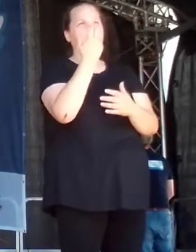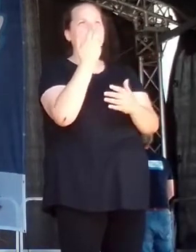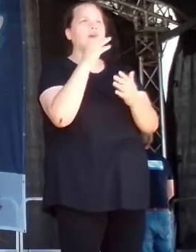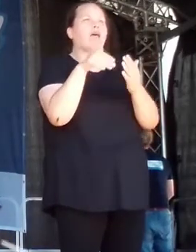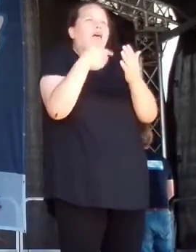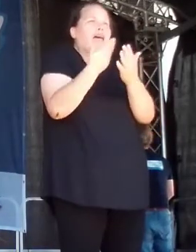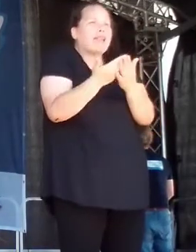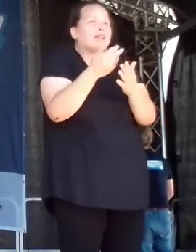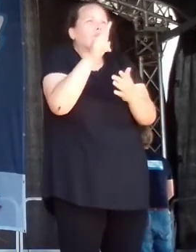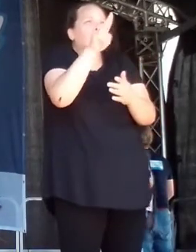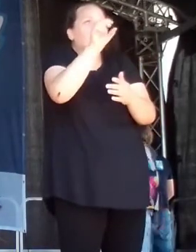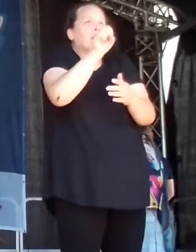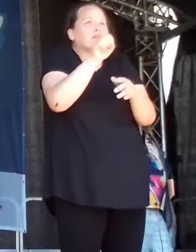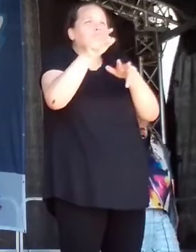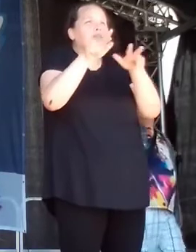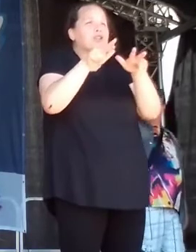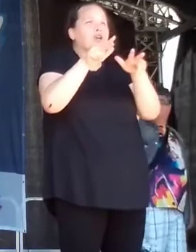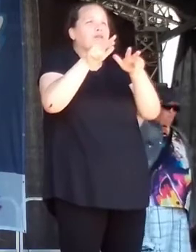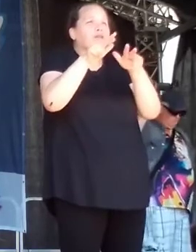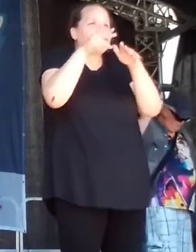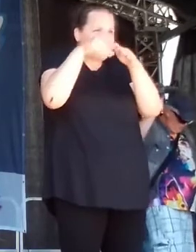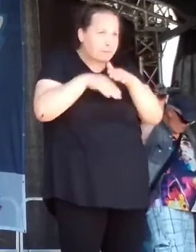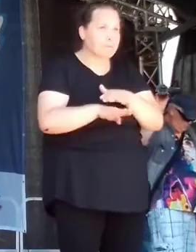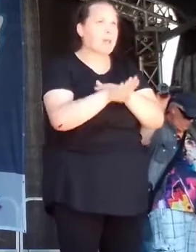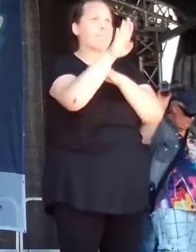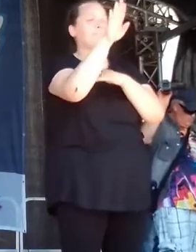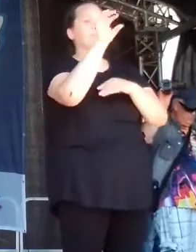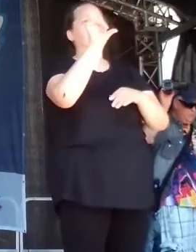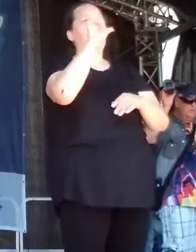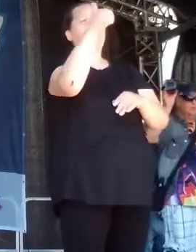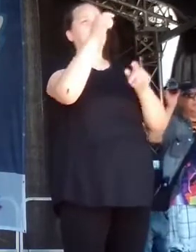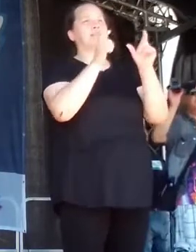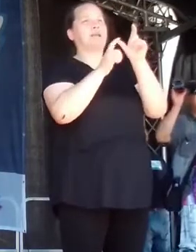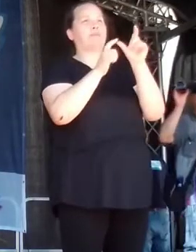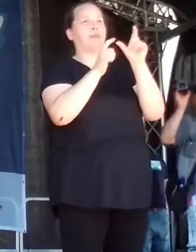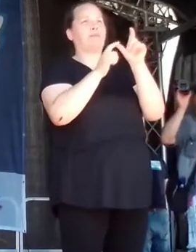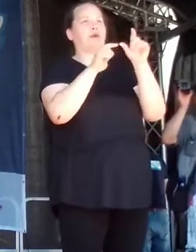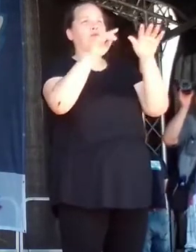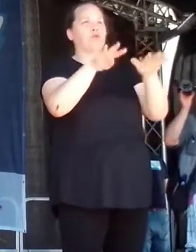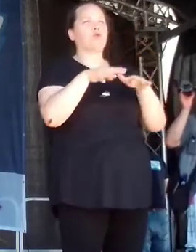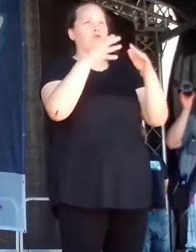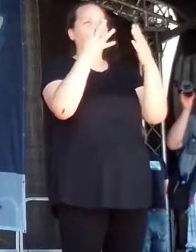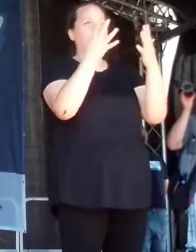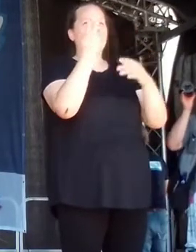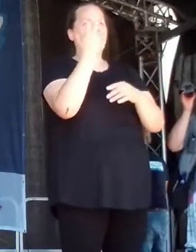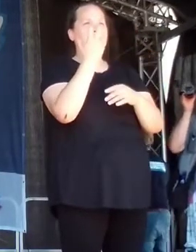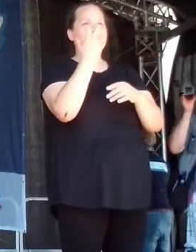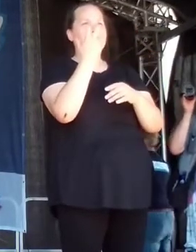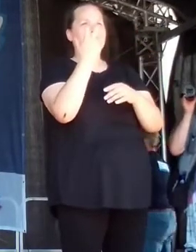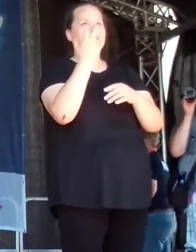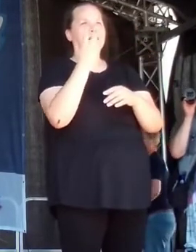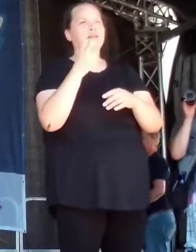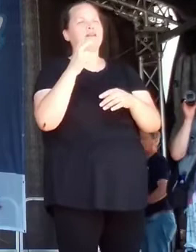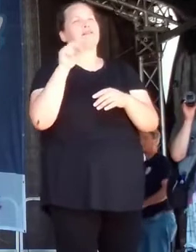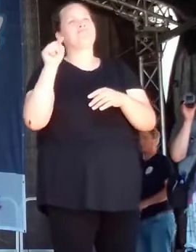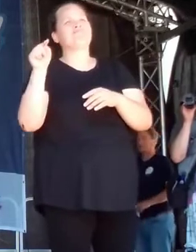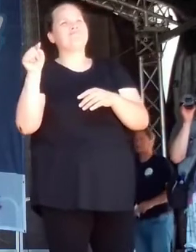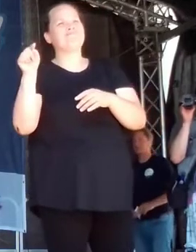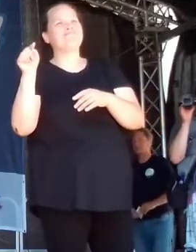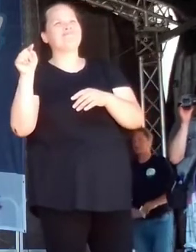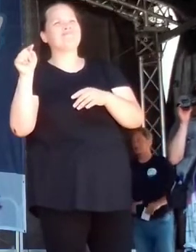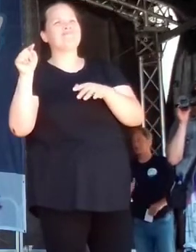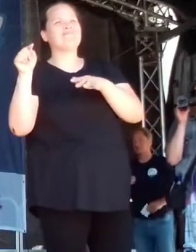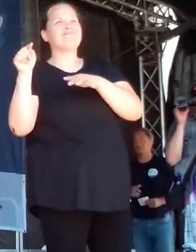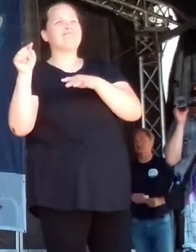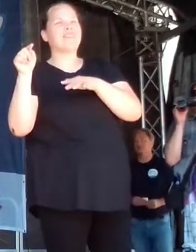die US-Wirtschaft wieder angesprungen. Der 1. September 1939, der Einmarsch der Wehrmacht nach Polen, war aus amerikanischer Sicht eine